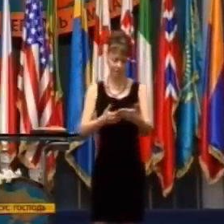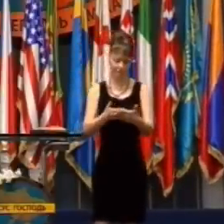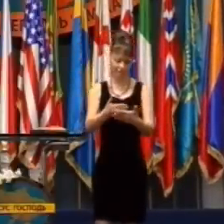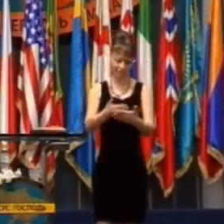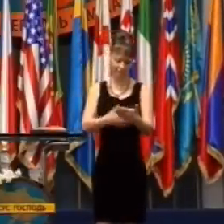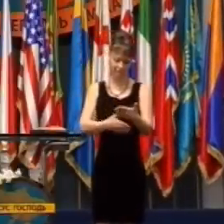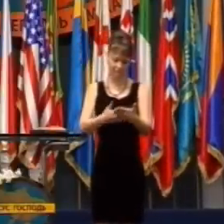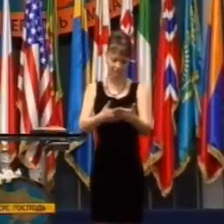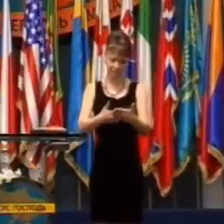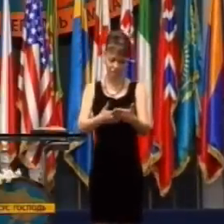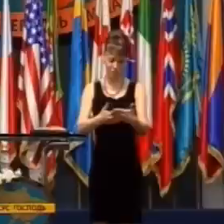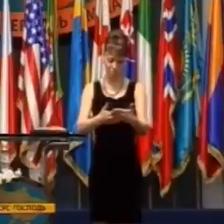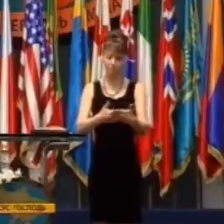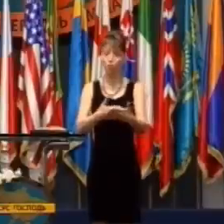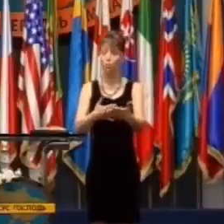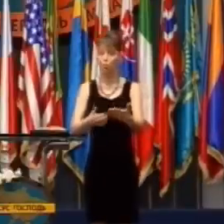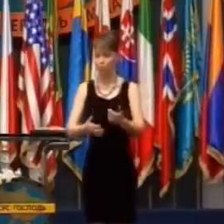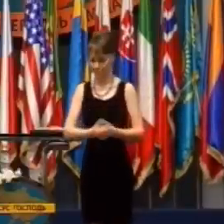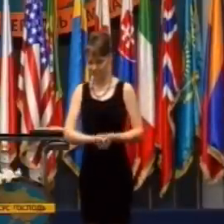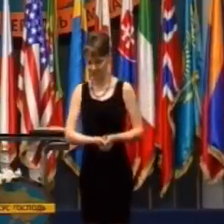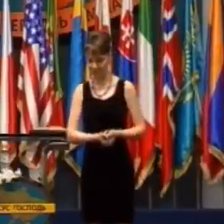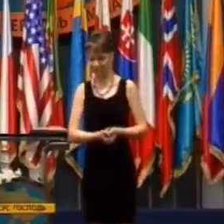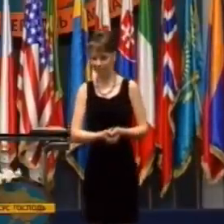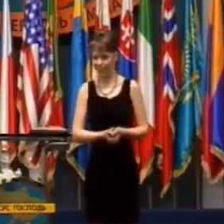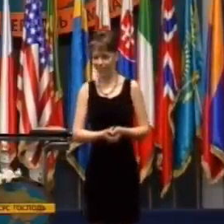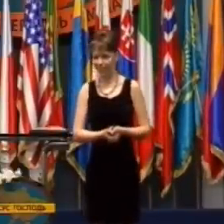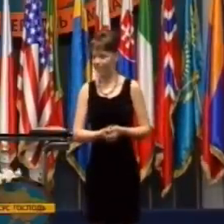A tí ľudia sa pozerali na predpoveď počasia.